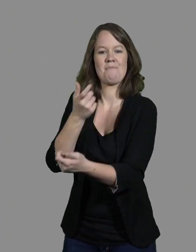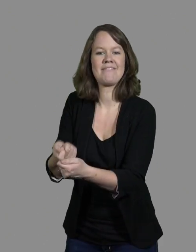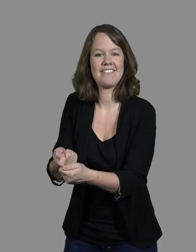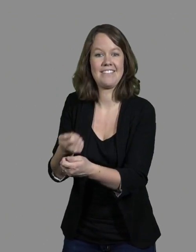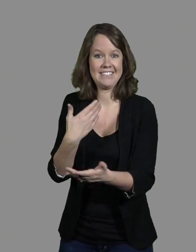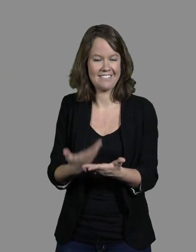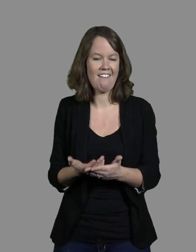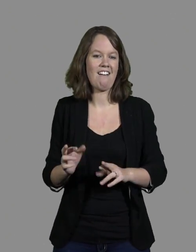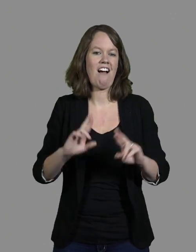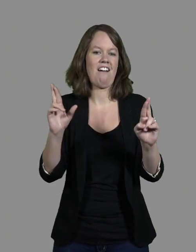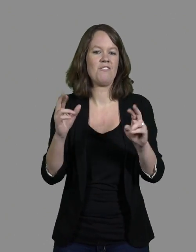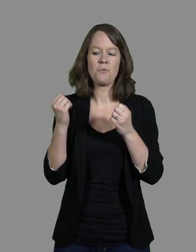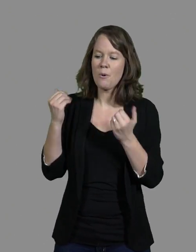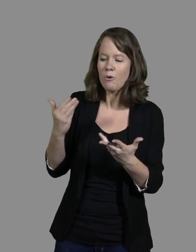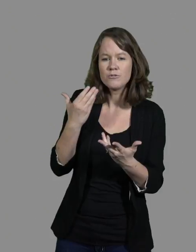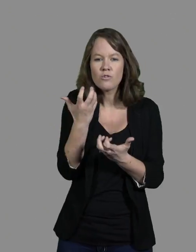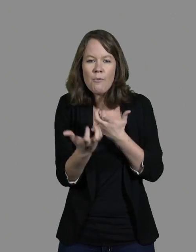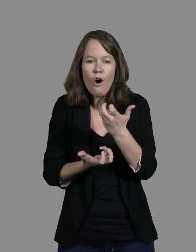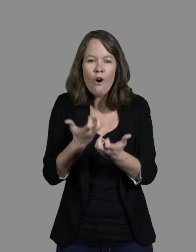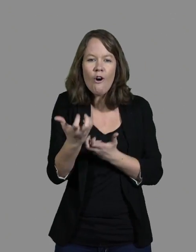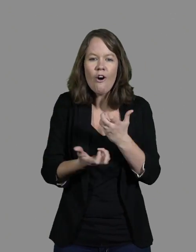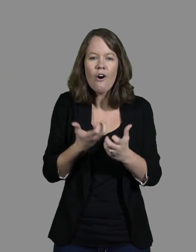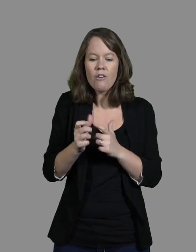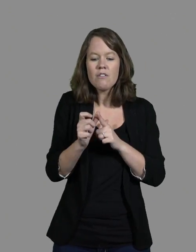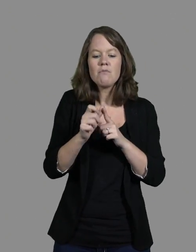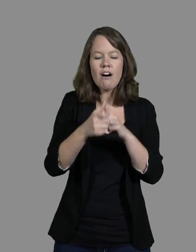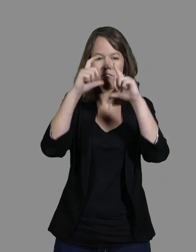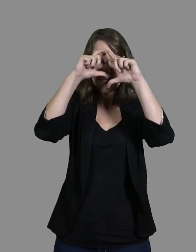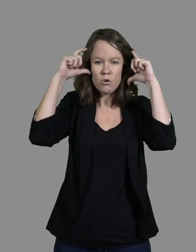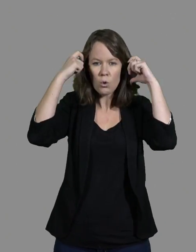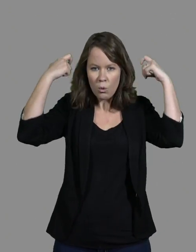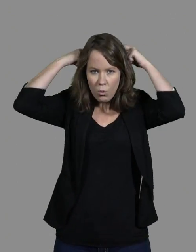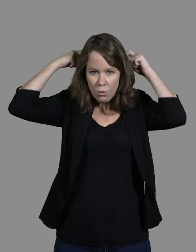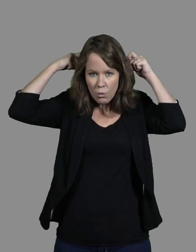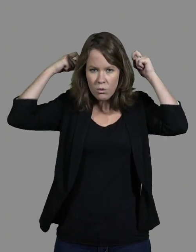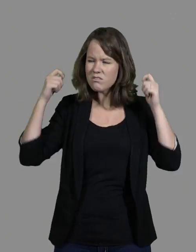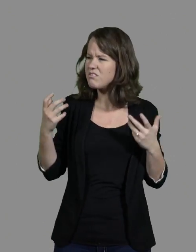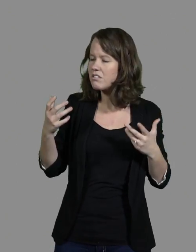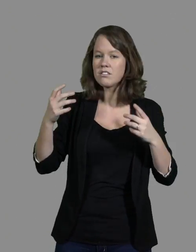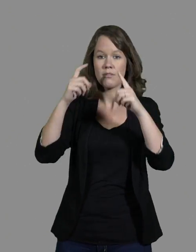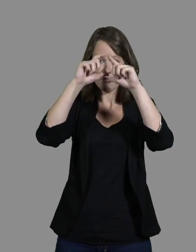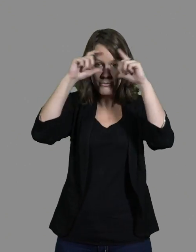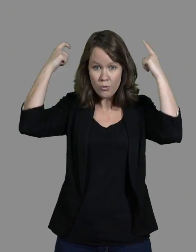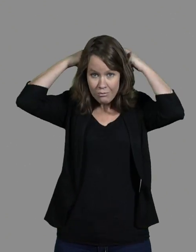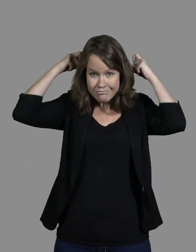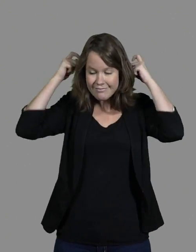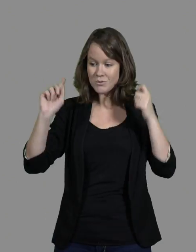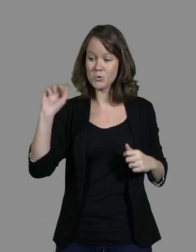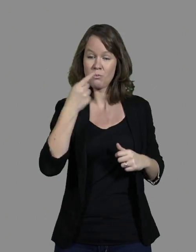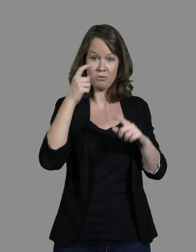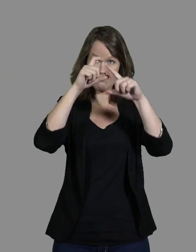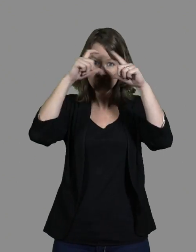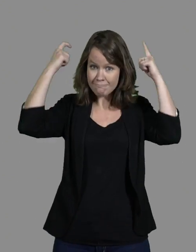y avoir un petit échauffement. Ensuite, il va y avoir une mise en bandeau. Ensuite, il va y avoir une mise au bandeau. Je fais mettre le bandeau comme ça. On